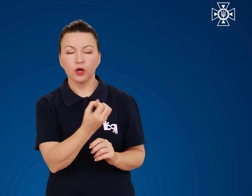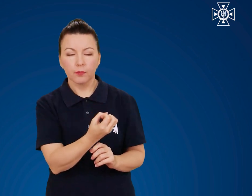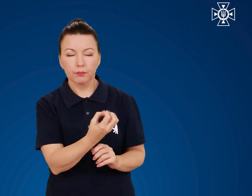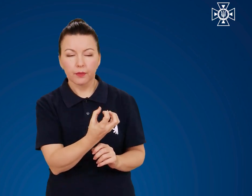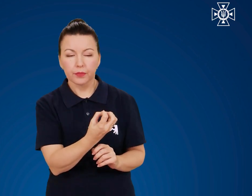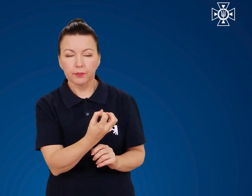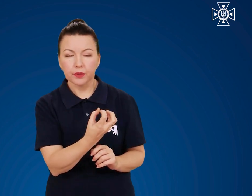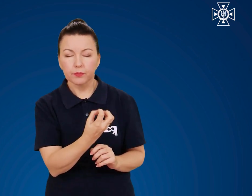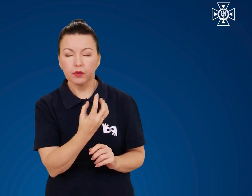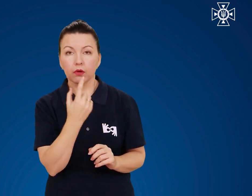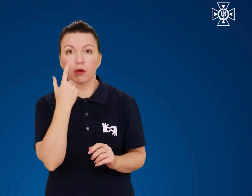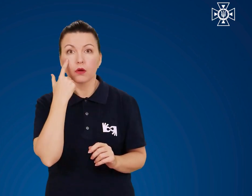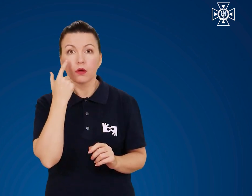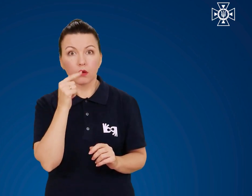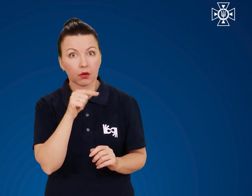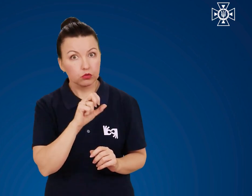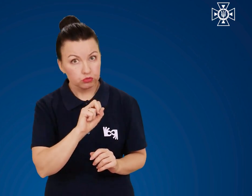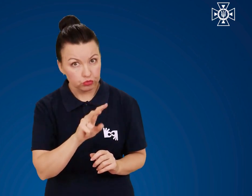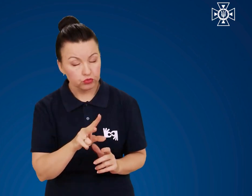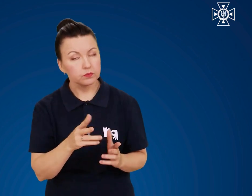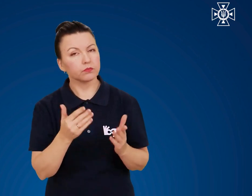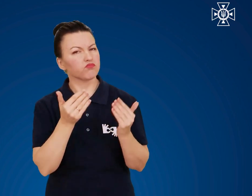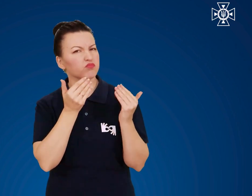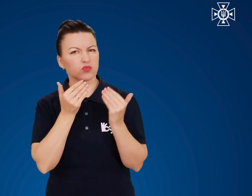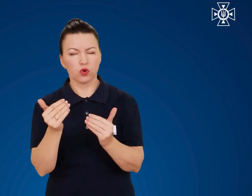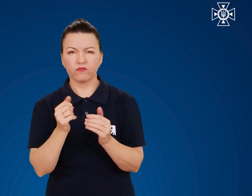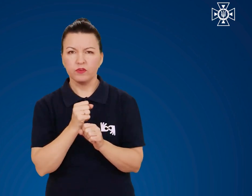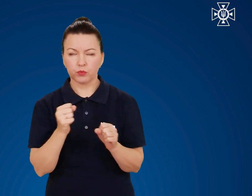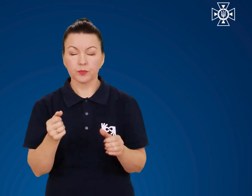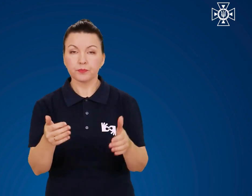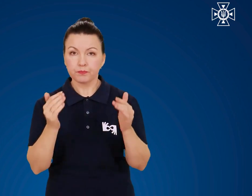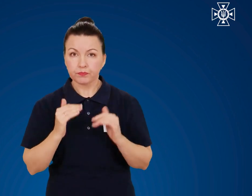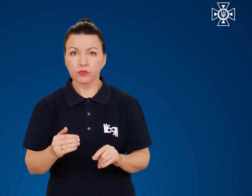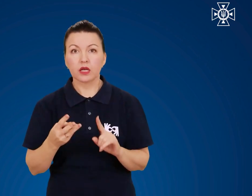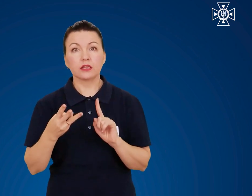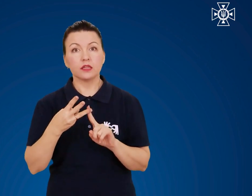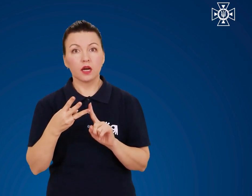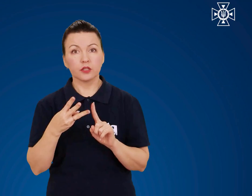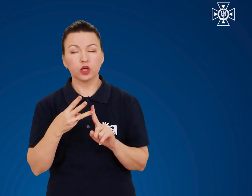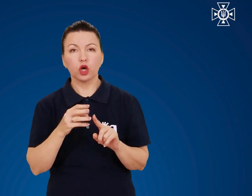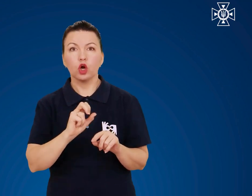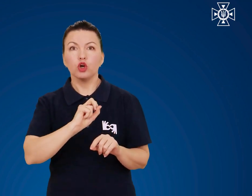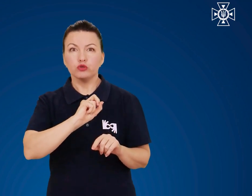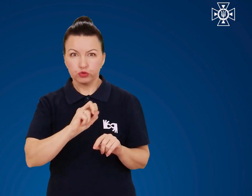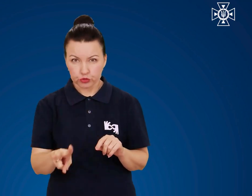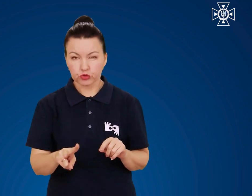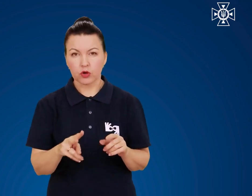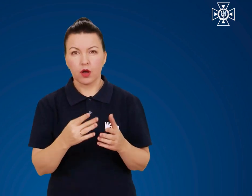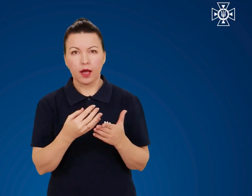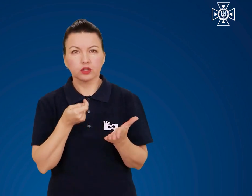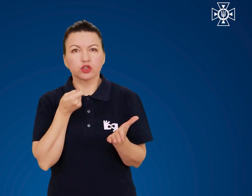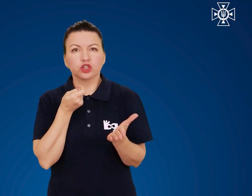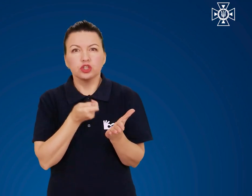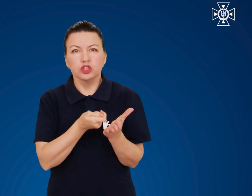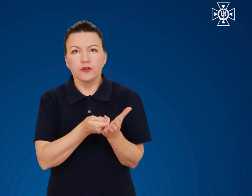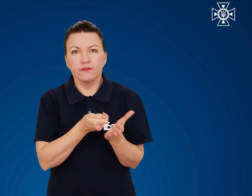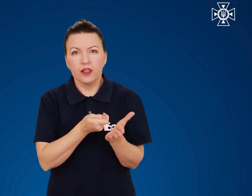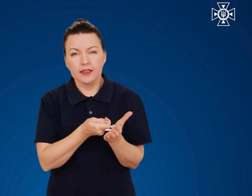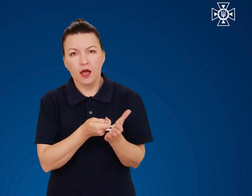лампочки. Третє. Наявність джерел живлення на механізмі або